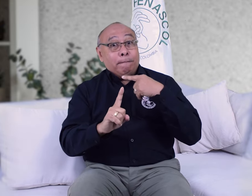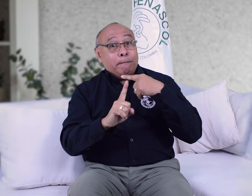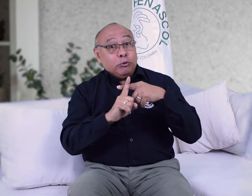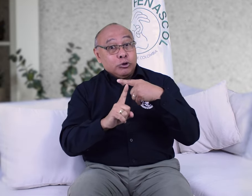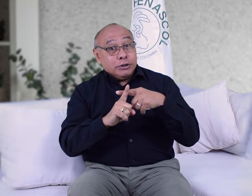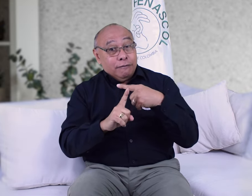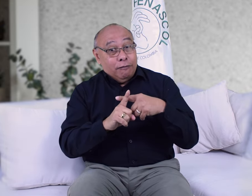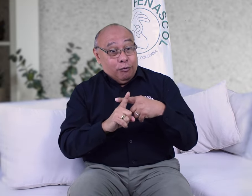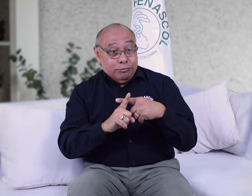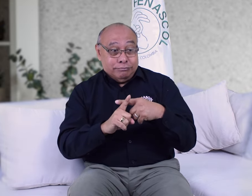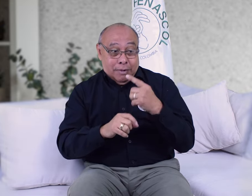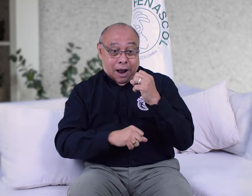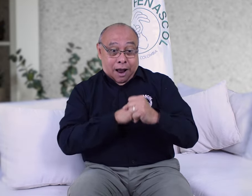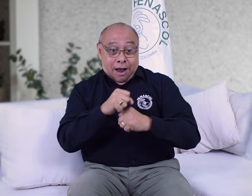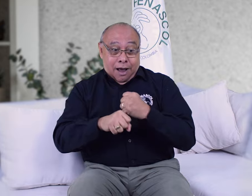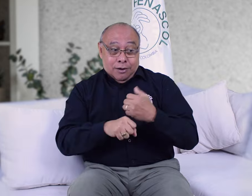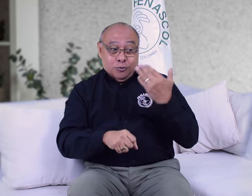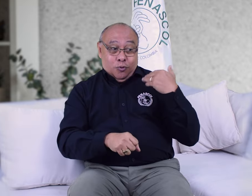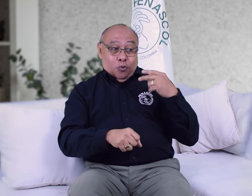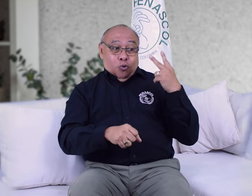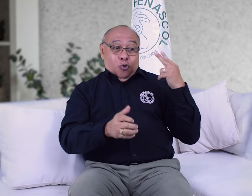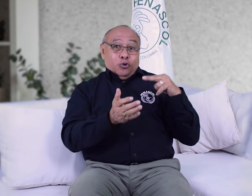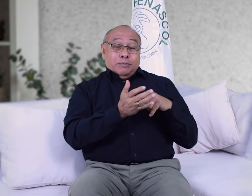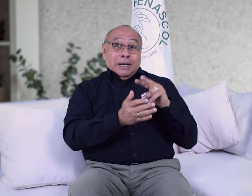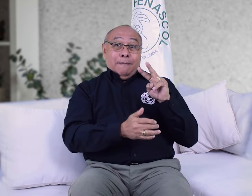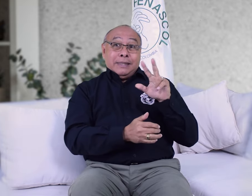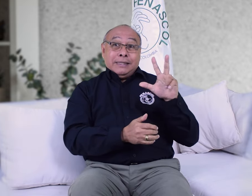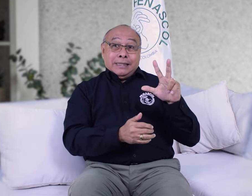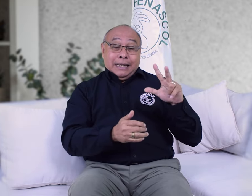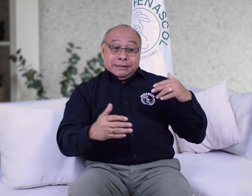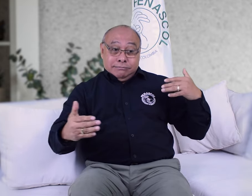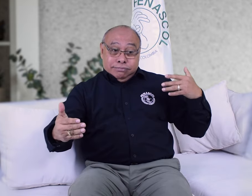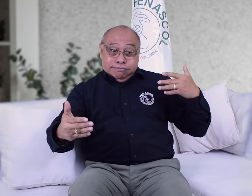la vigencia de este convenio y hasta el 15 de abril del presente año,